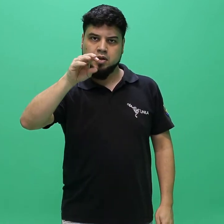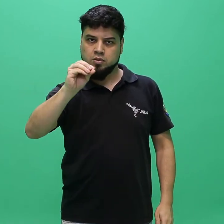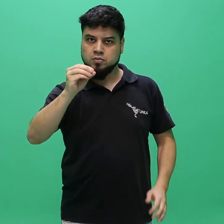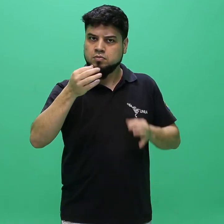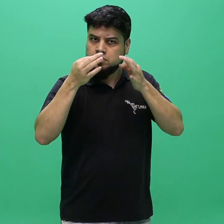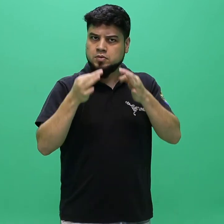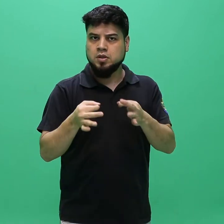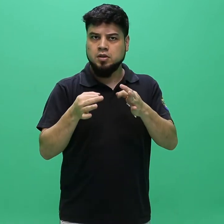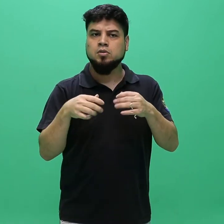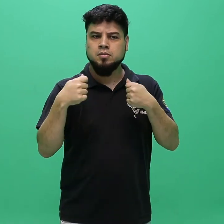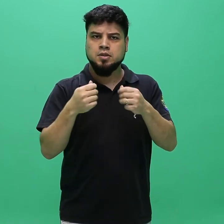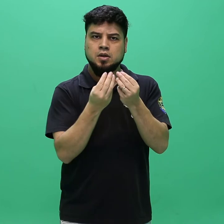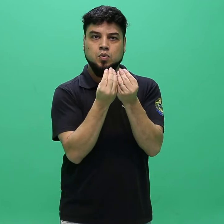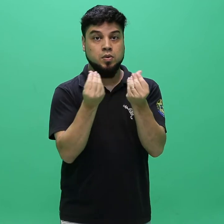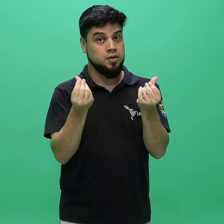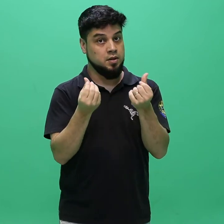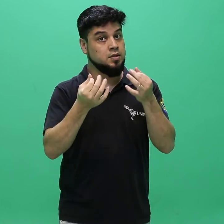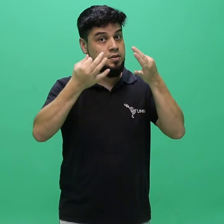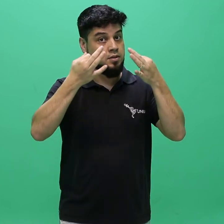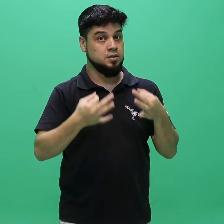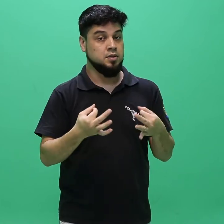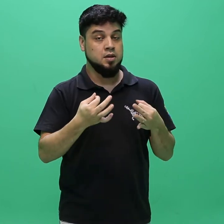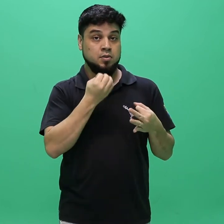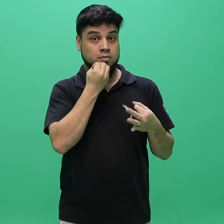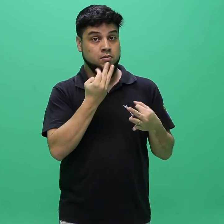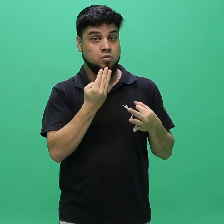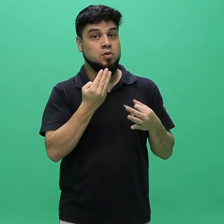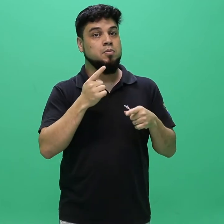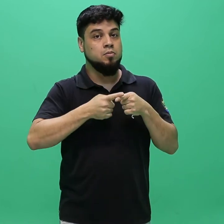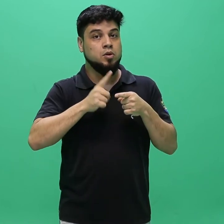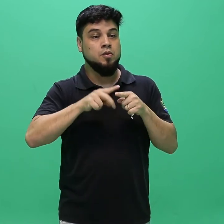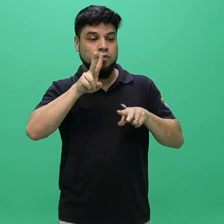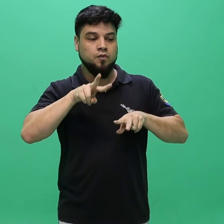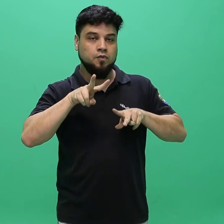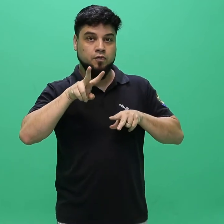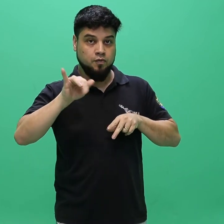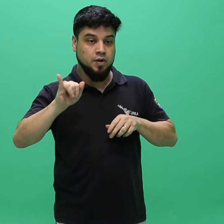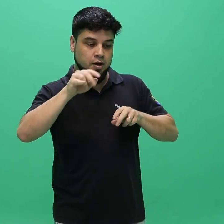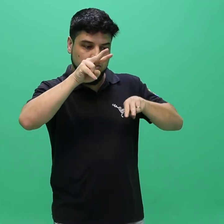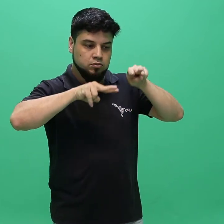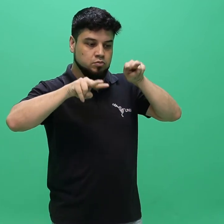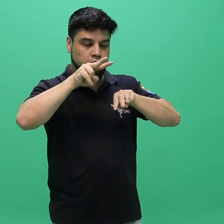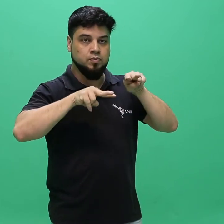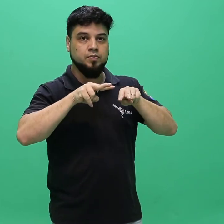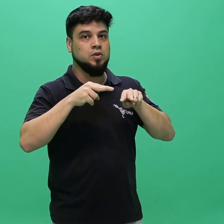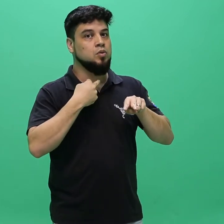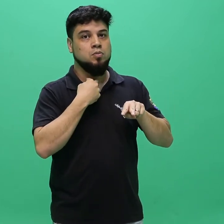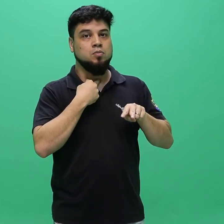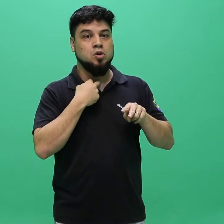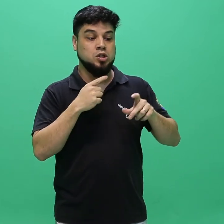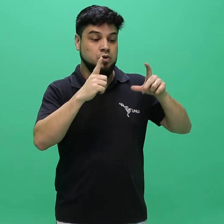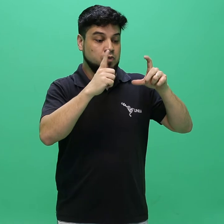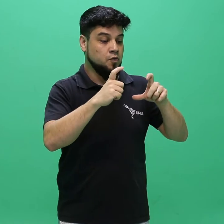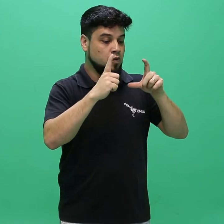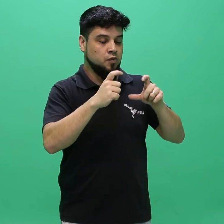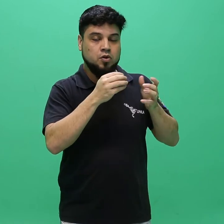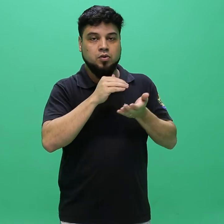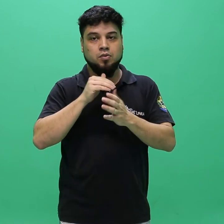para as análises, não sendo aceito o envio de fotos de documentos ou de outros